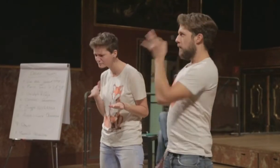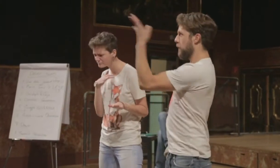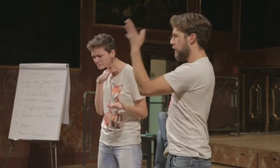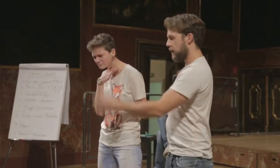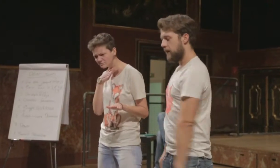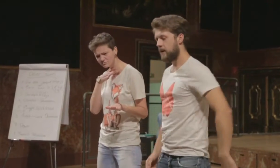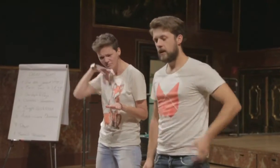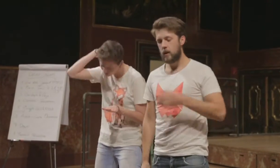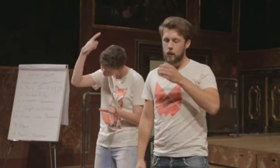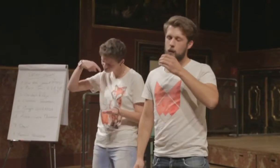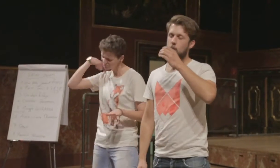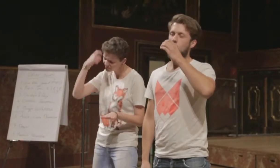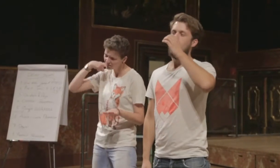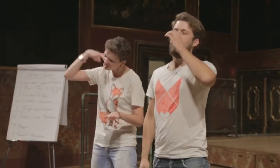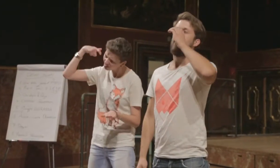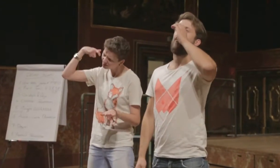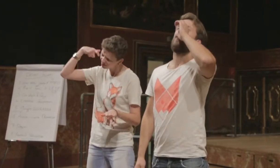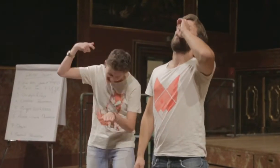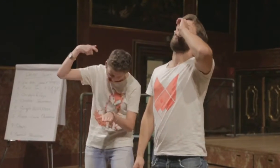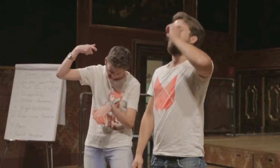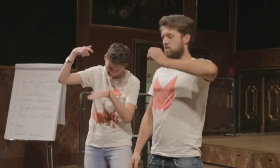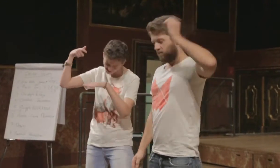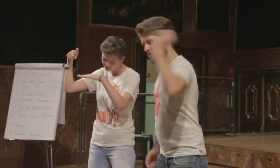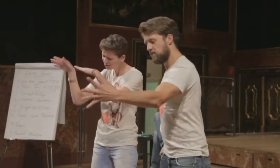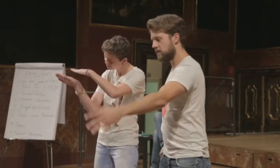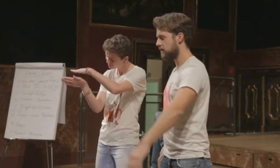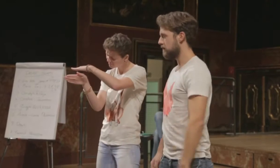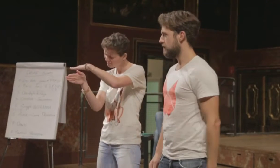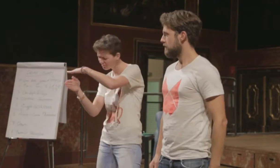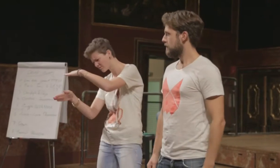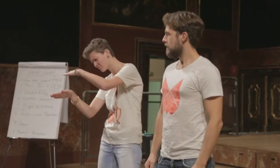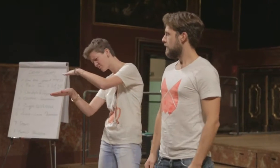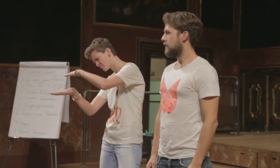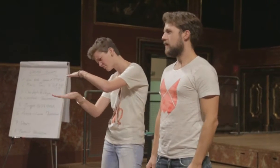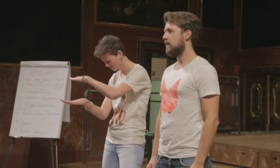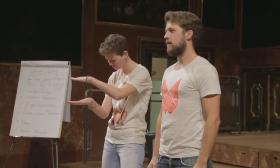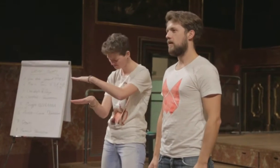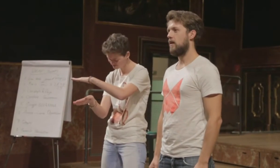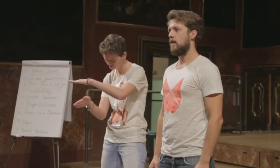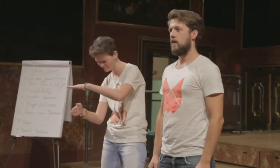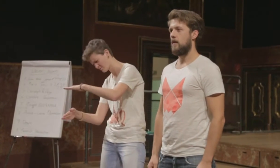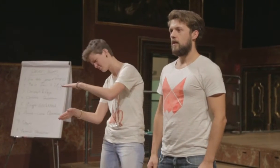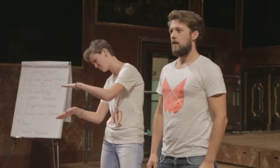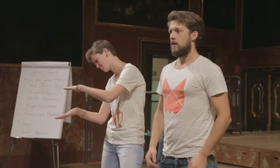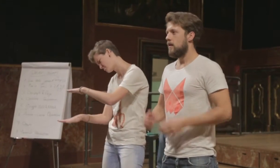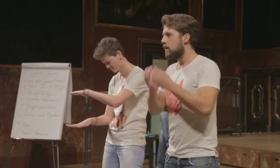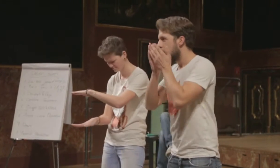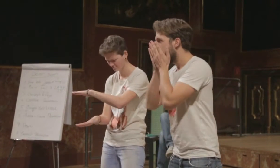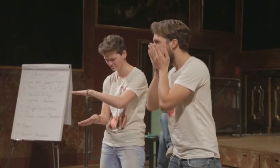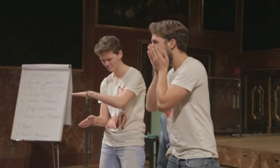ins Meer. Die Zigarette gleich danach, gleich hinterher. Die Flasche hier brauche ich auch nicht mehr. Alles schwimmt, was tust du nur, Mensch? Oh